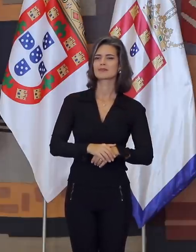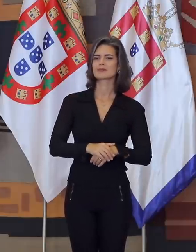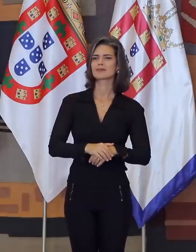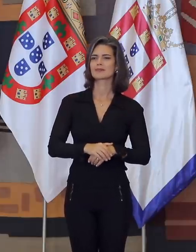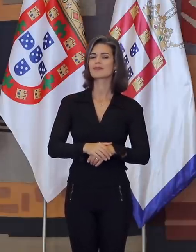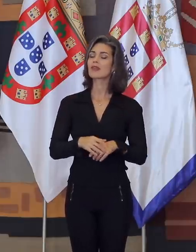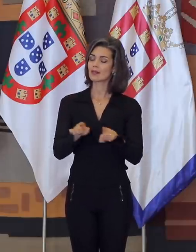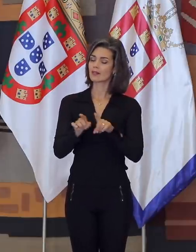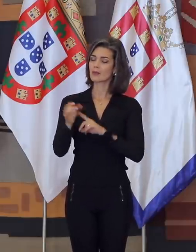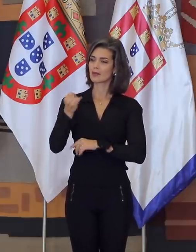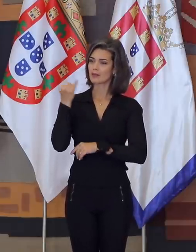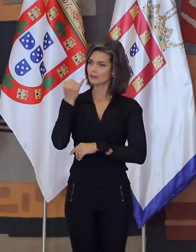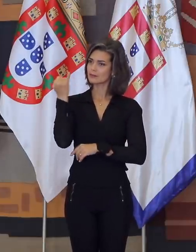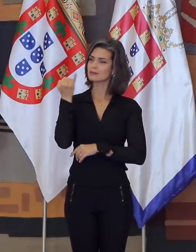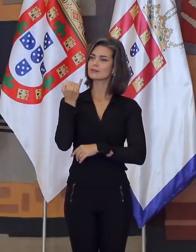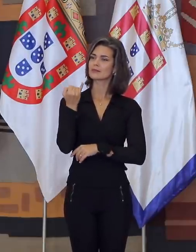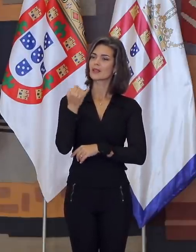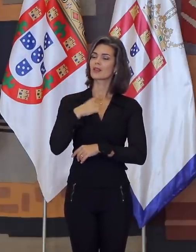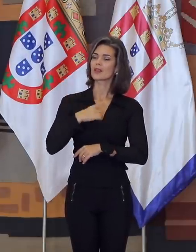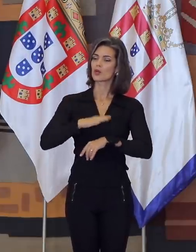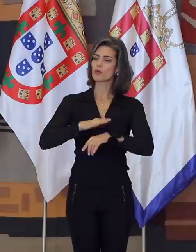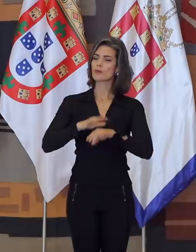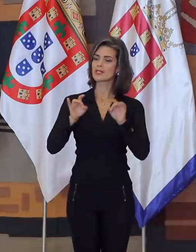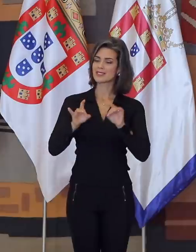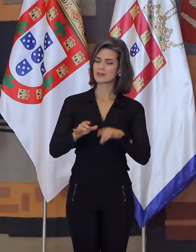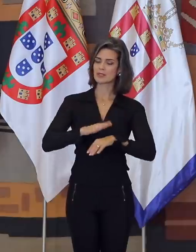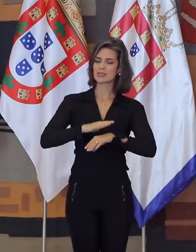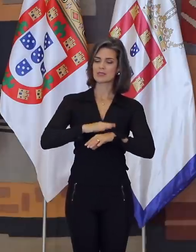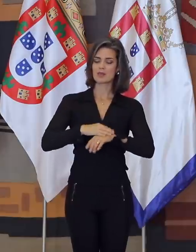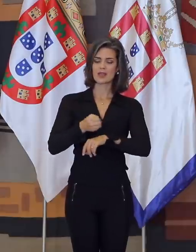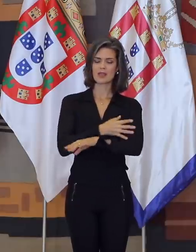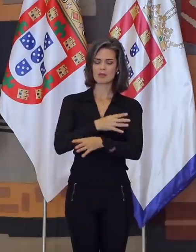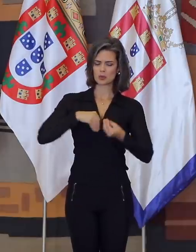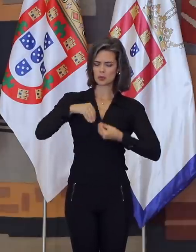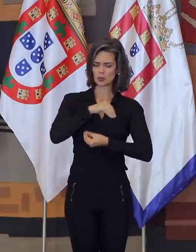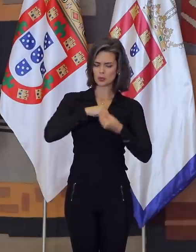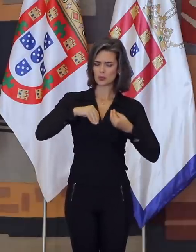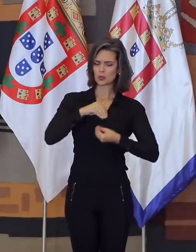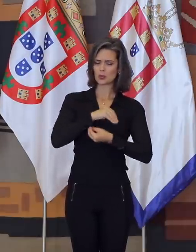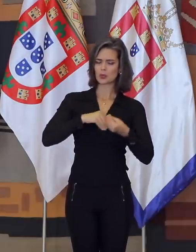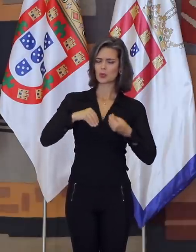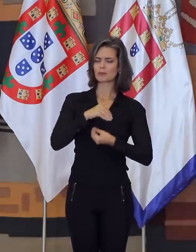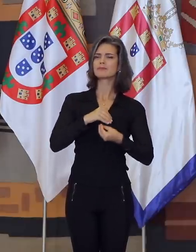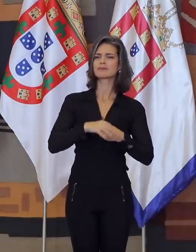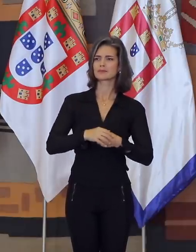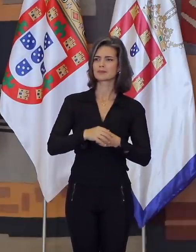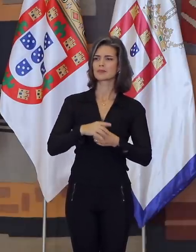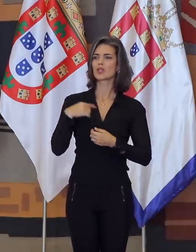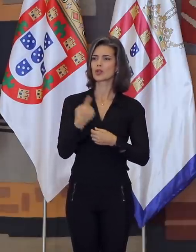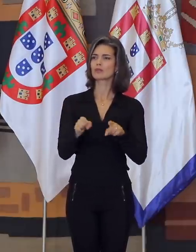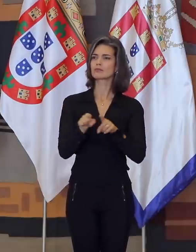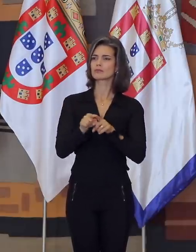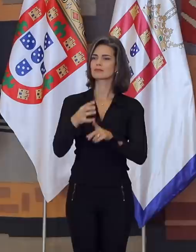não menos relevante, ocupou um espaço importante nesse turbilhão de emoções a nossa ADB, hoje também